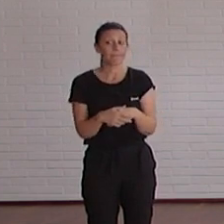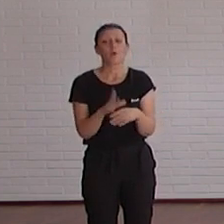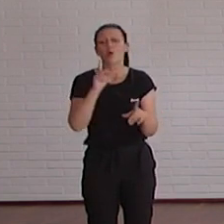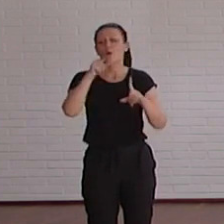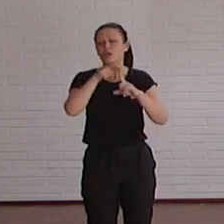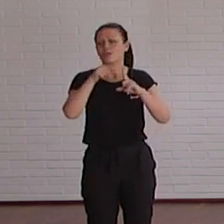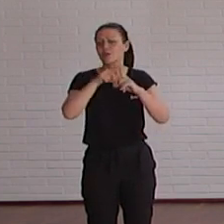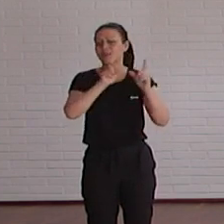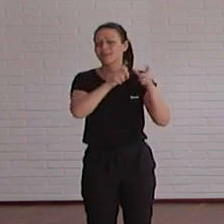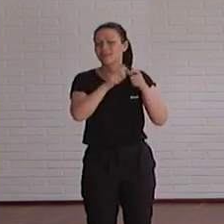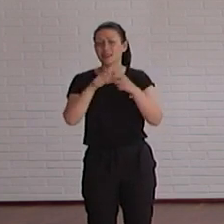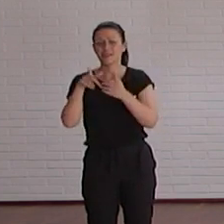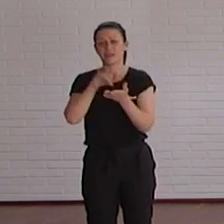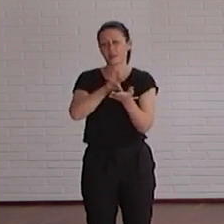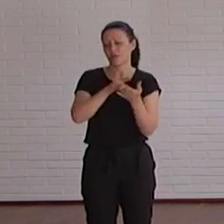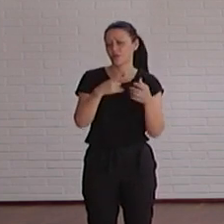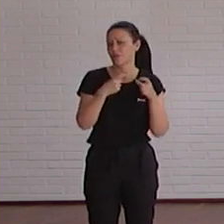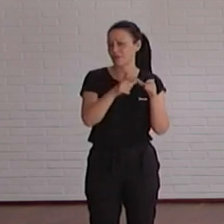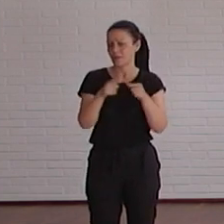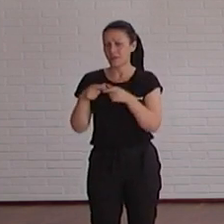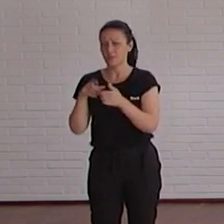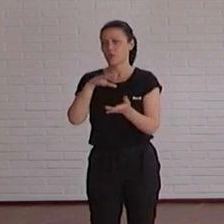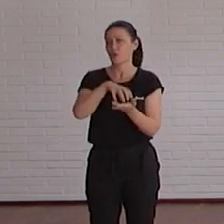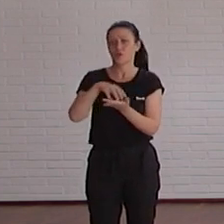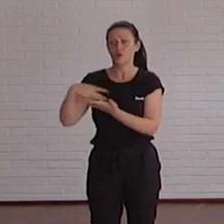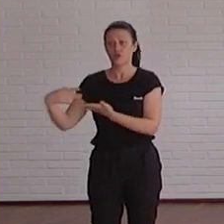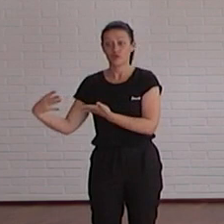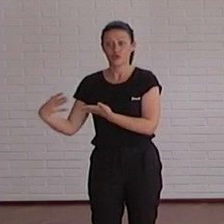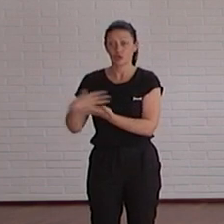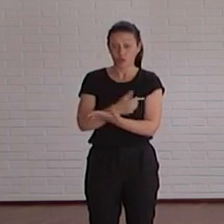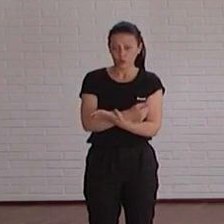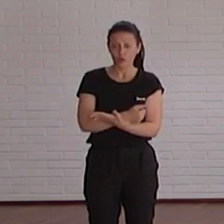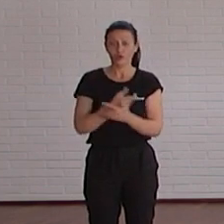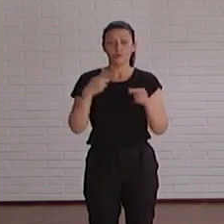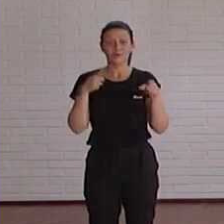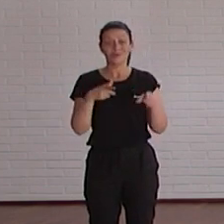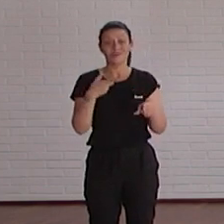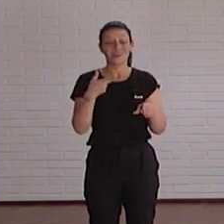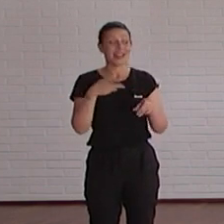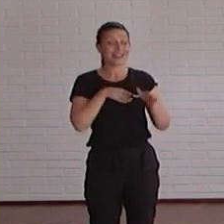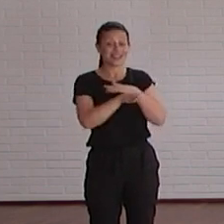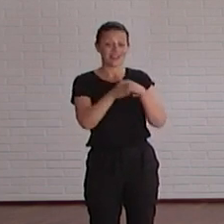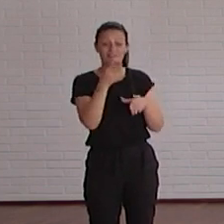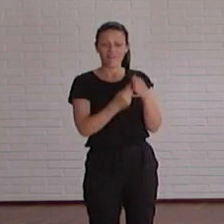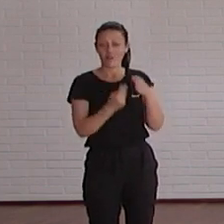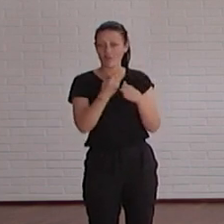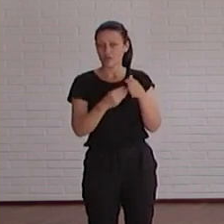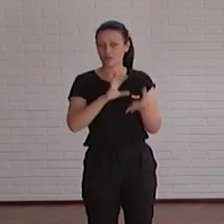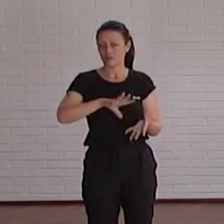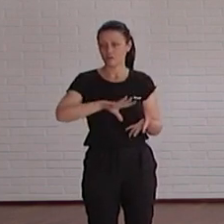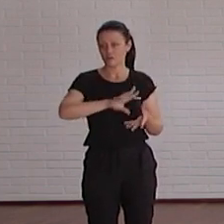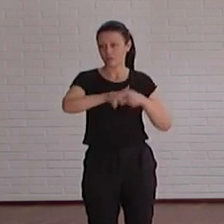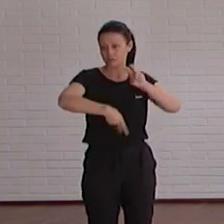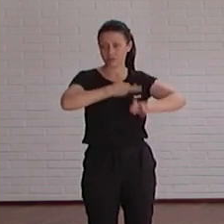unidades, todos los servicios, departamentos, centros, etcétera, resolvieran los errores de accesibilidad de una manera sencilla